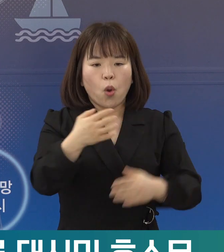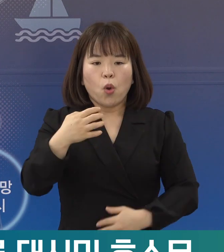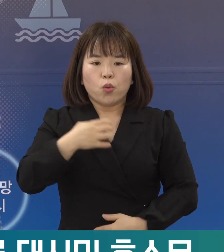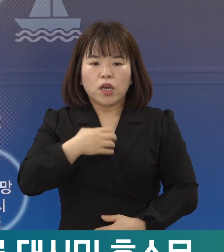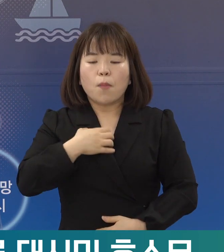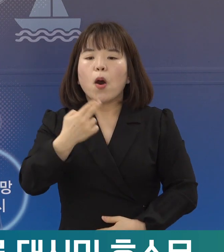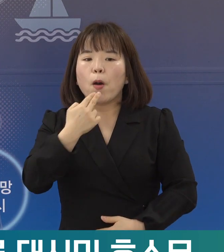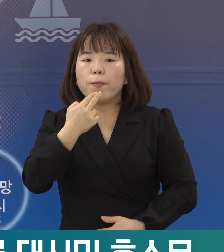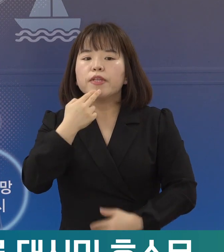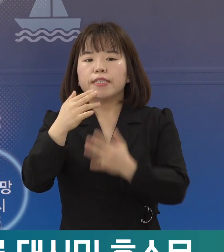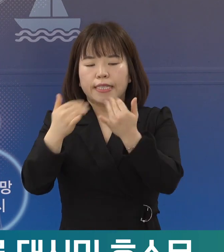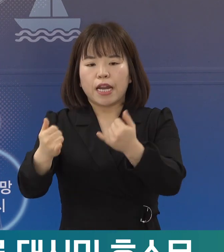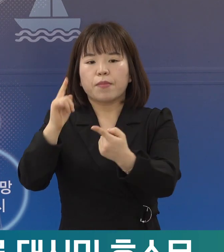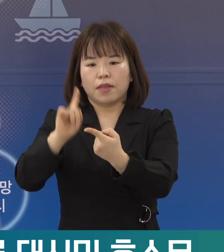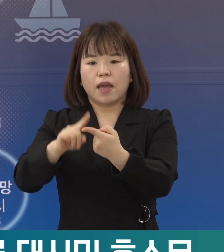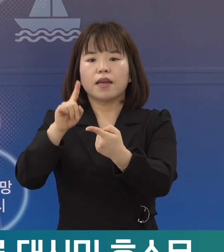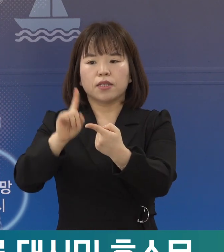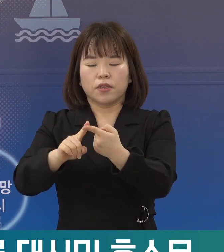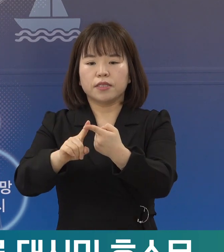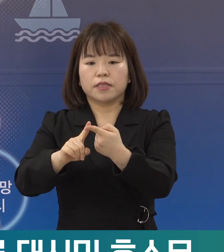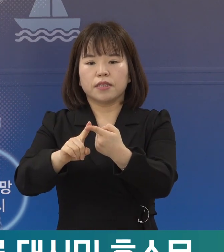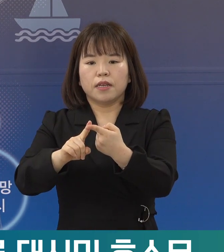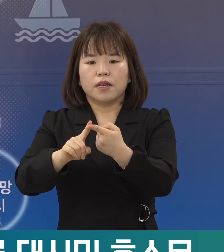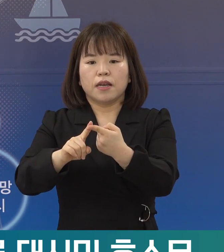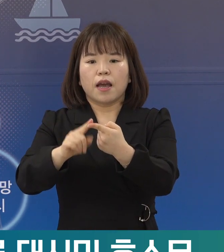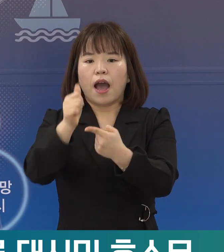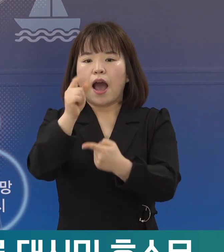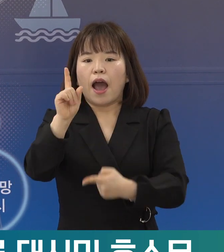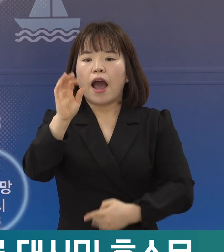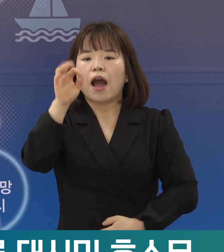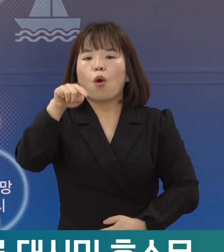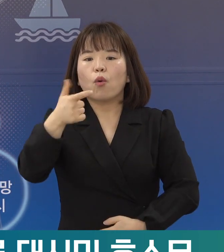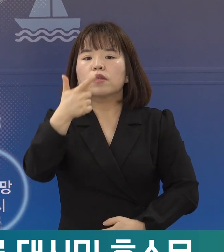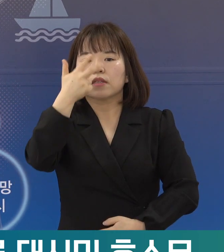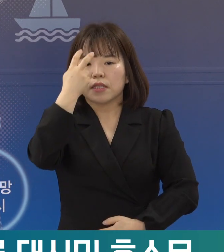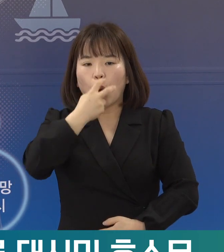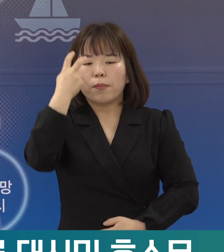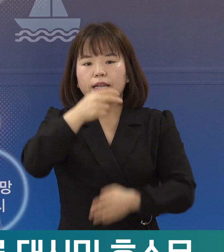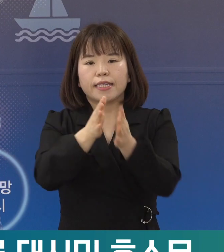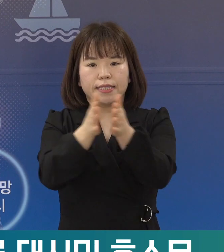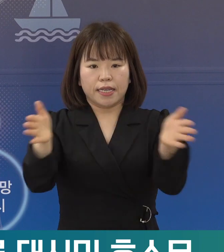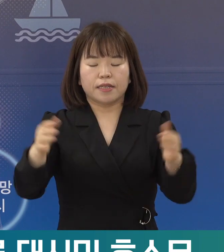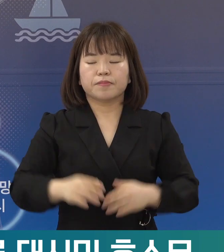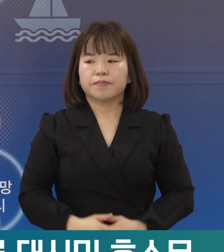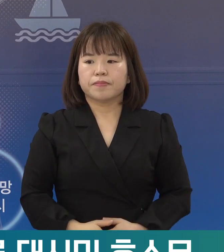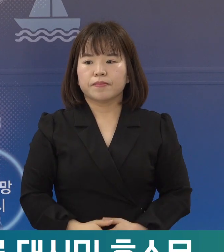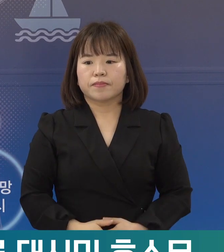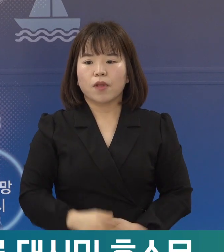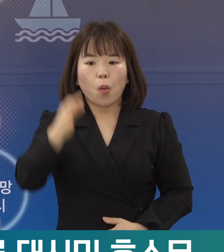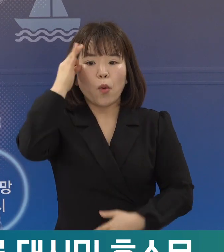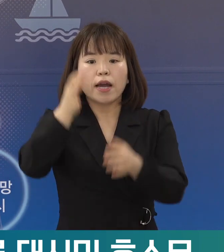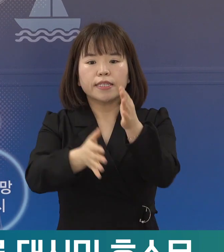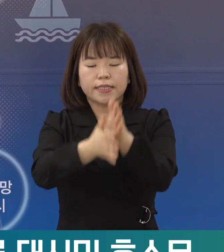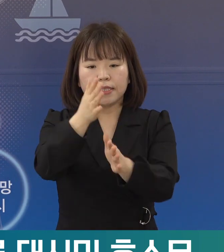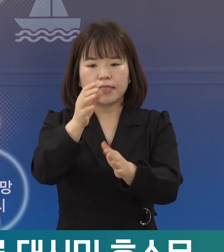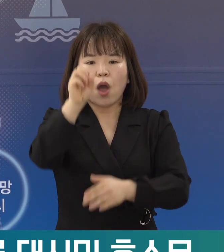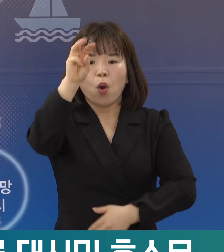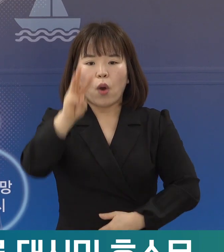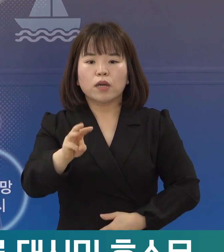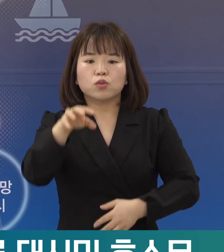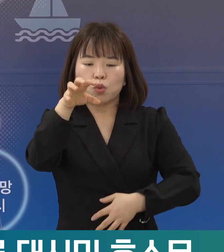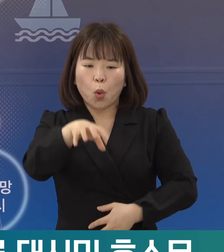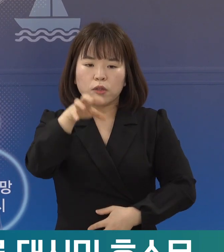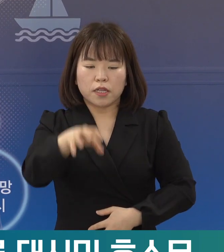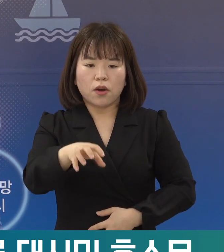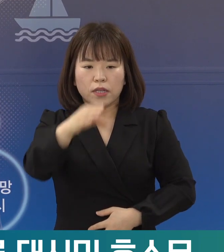이외의 대상자에 대해서는 신속 항원검사를 시행하고자 합니다. 우리시는 광주 등에서